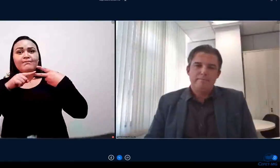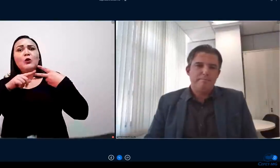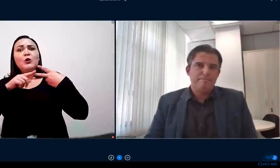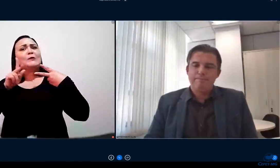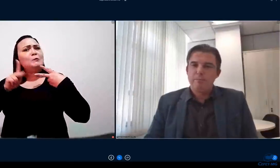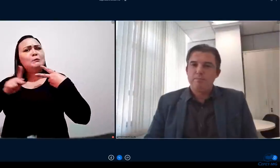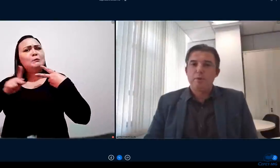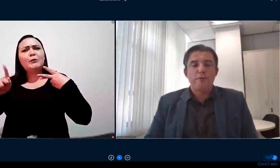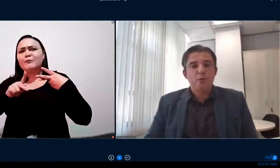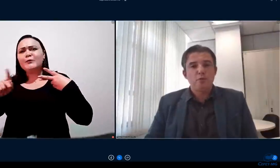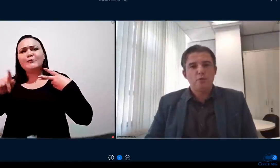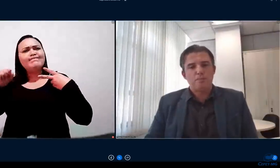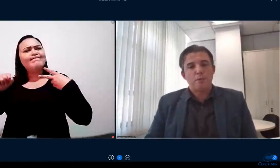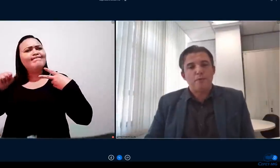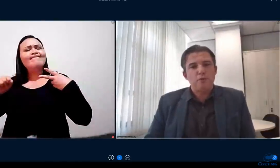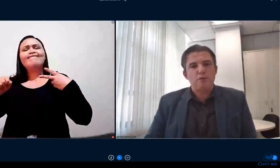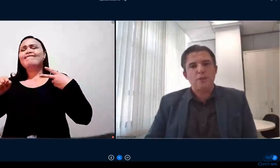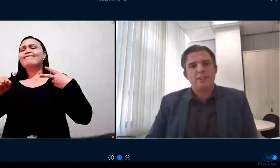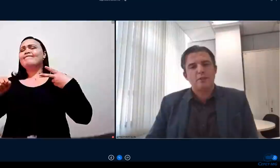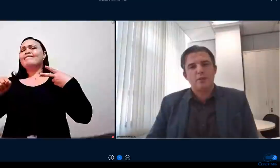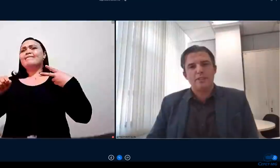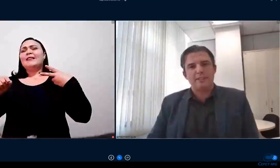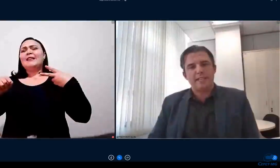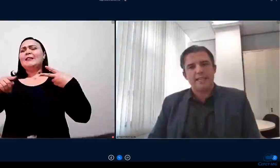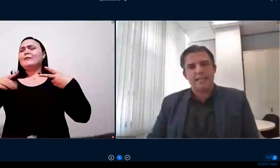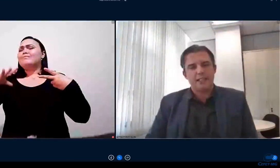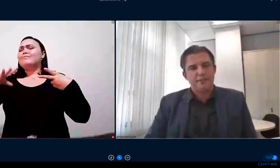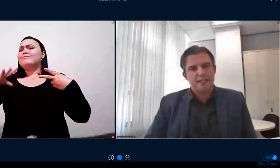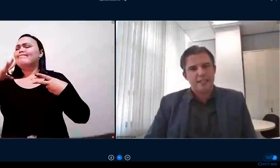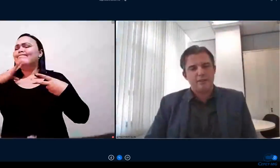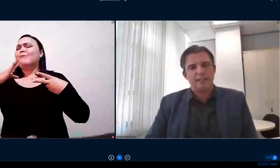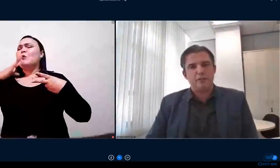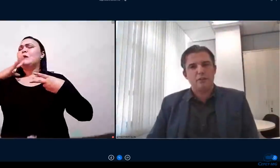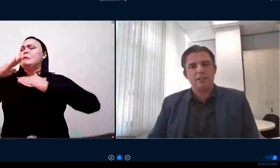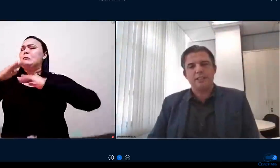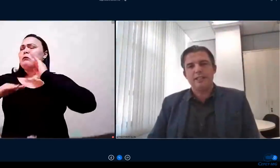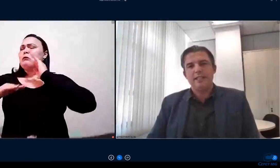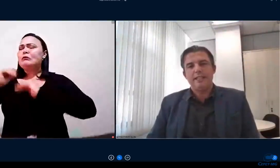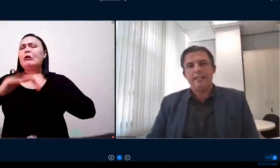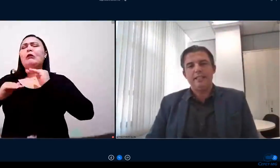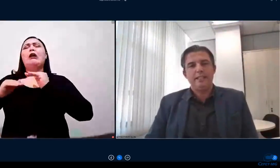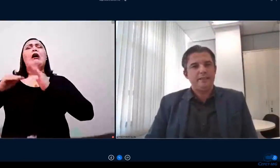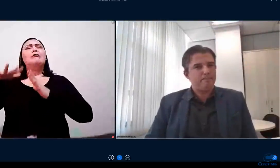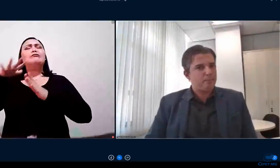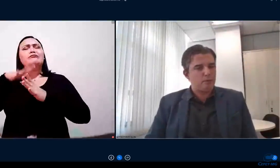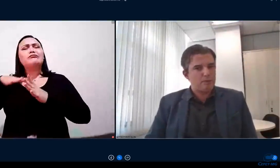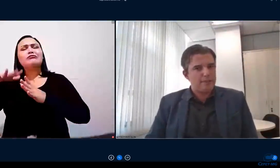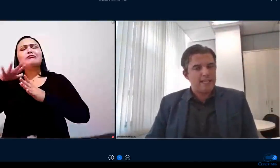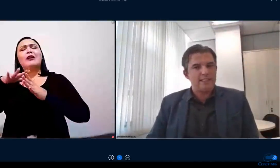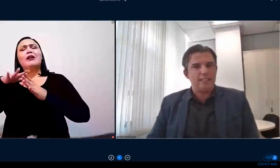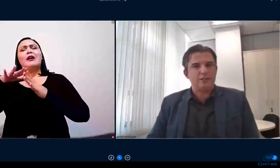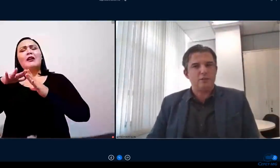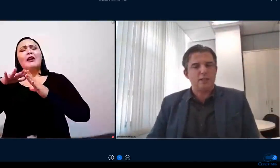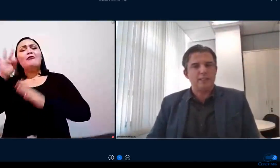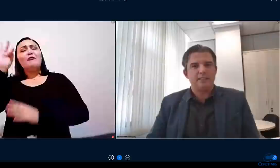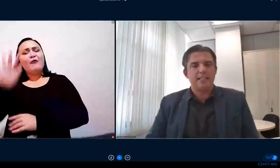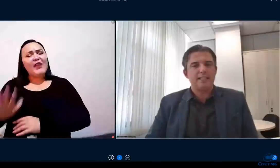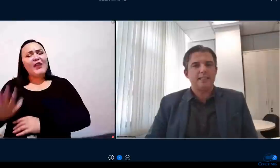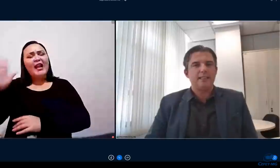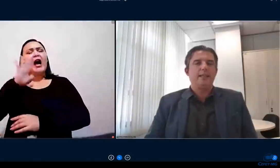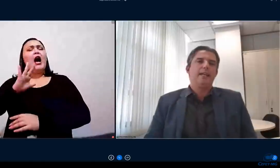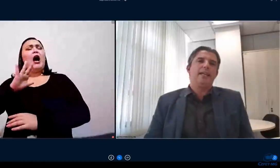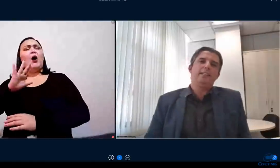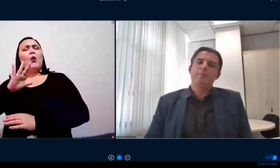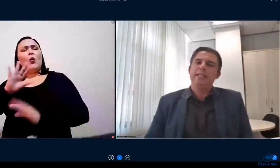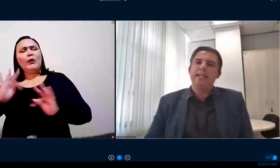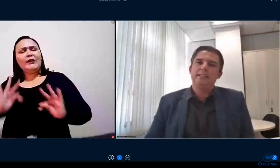profundos conhecedores da Rede Federal Tecnológica e que trazem questões e